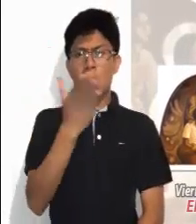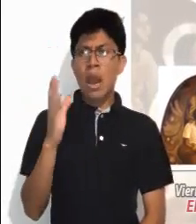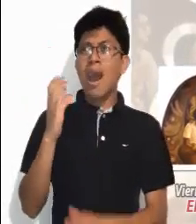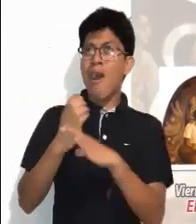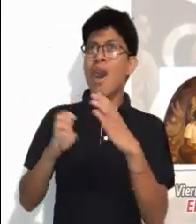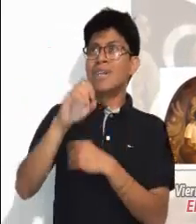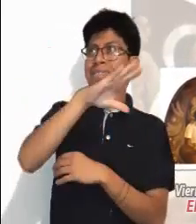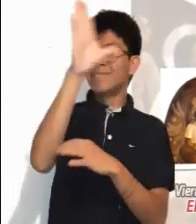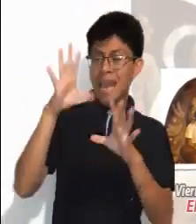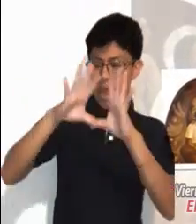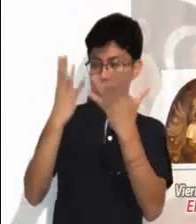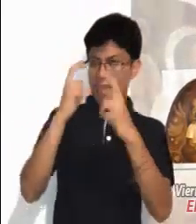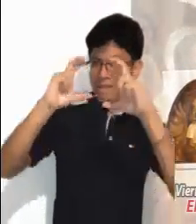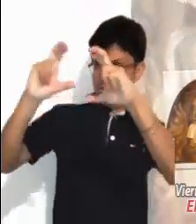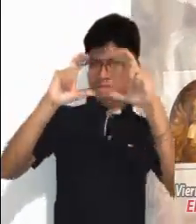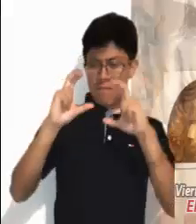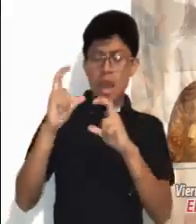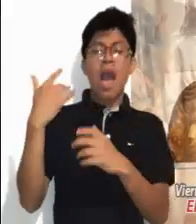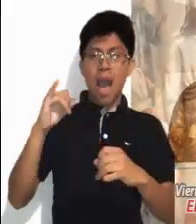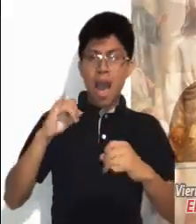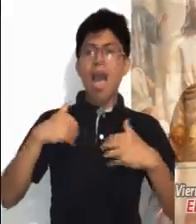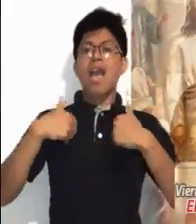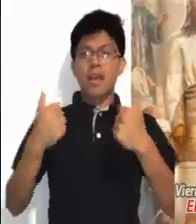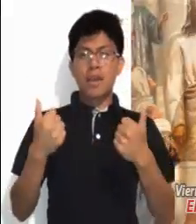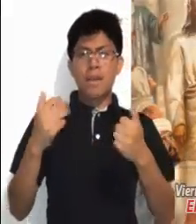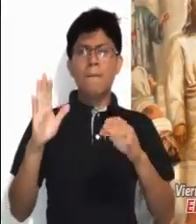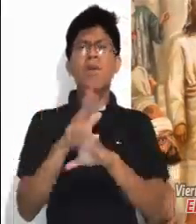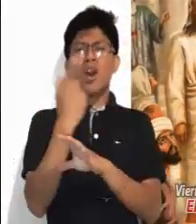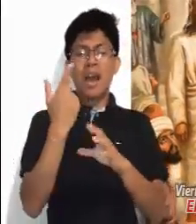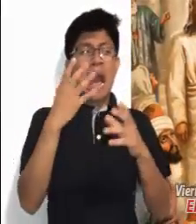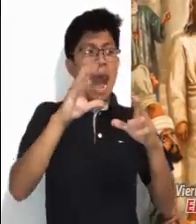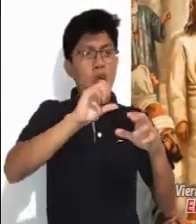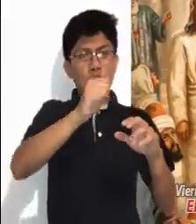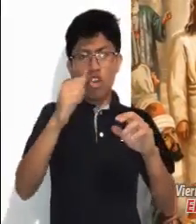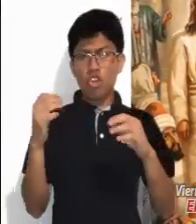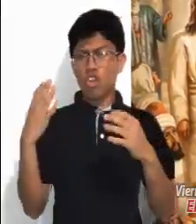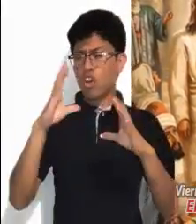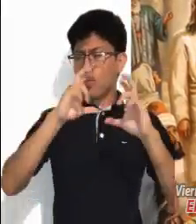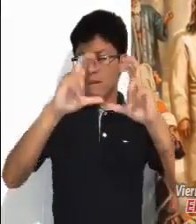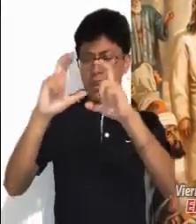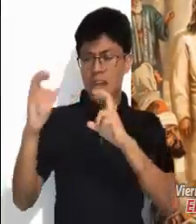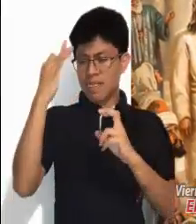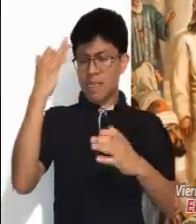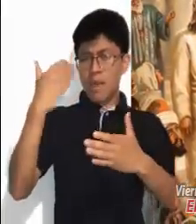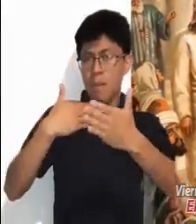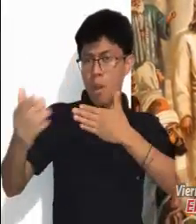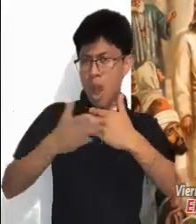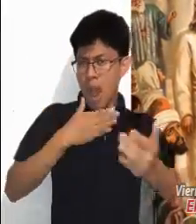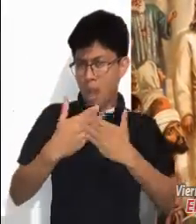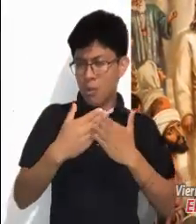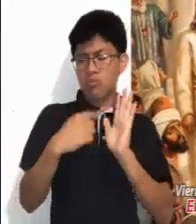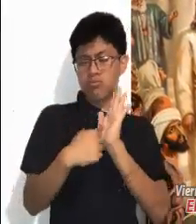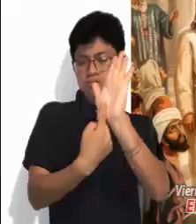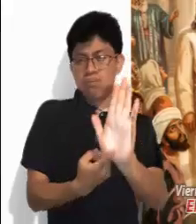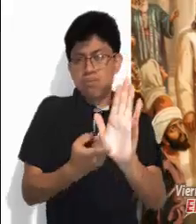saben interpretar el aspecto que tienen el cielo y la tierra, ¿por qué no interpretan entonces los signos